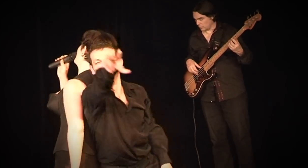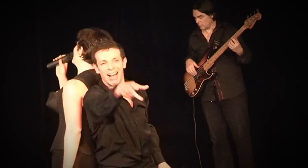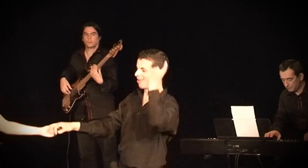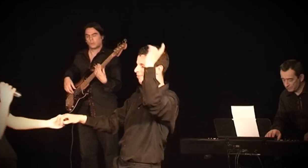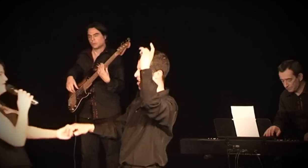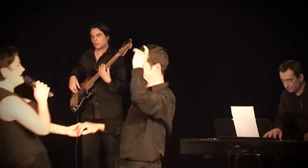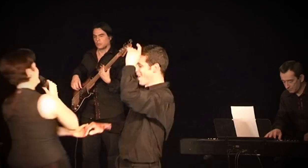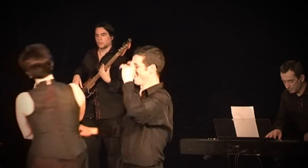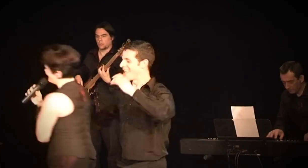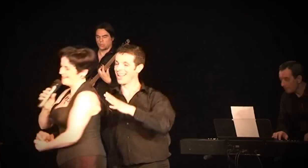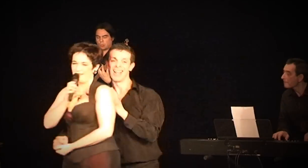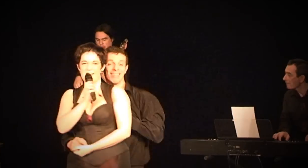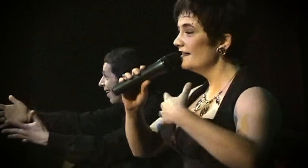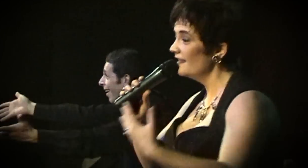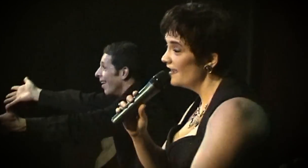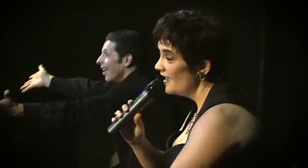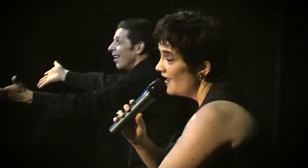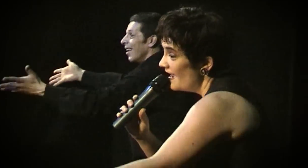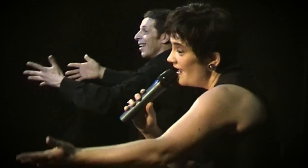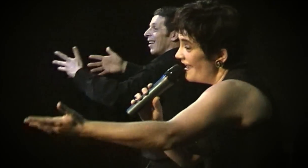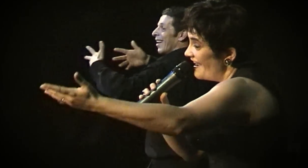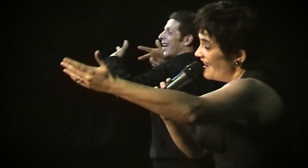et la mer Rime, rime,